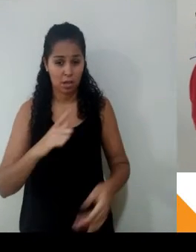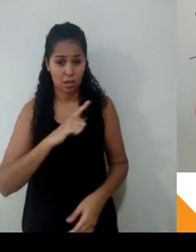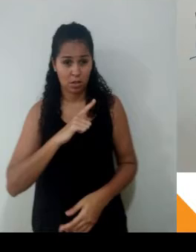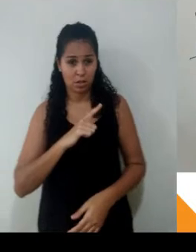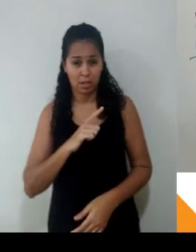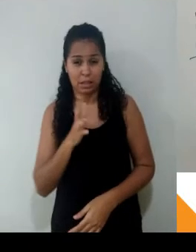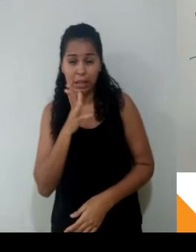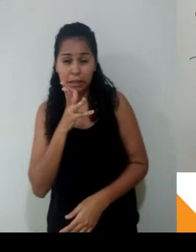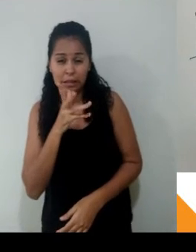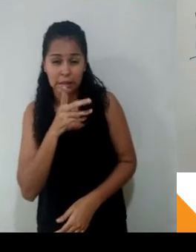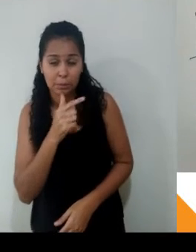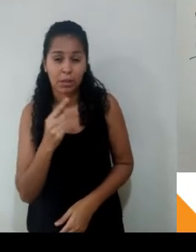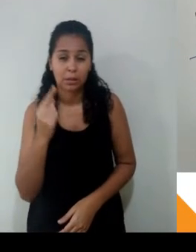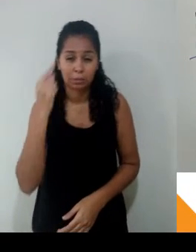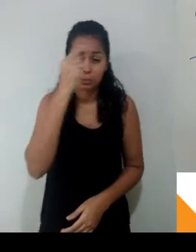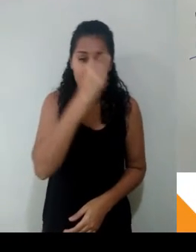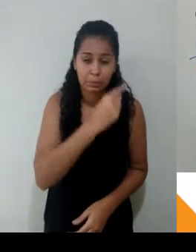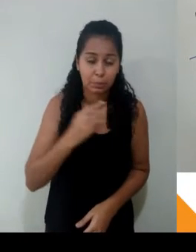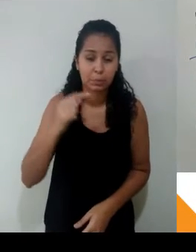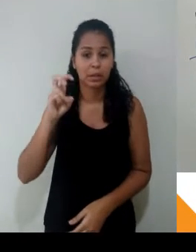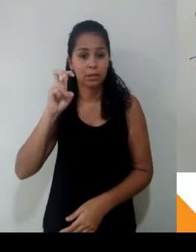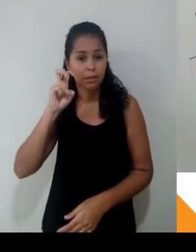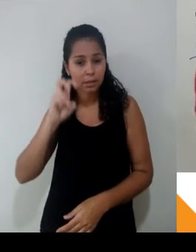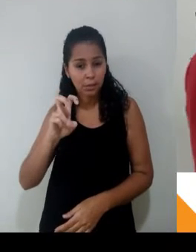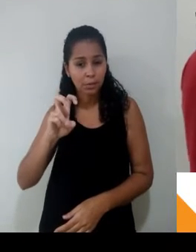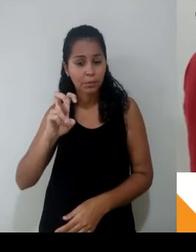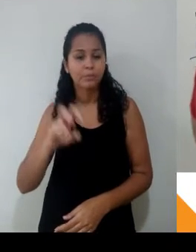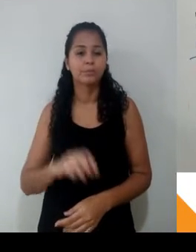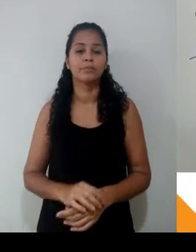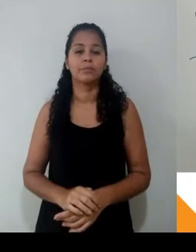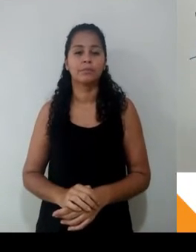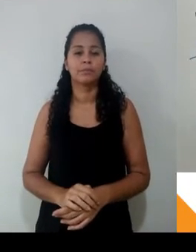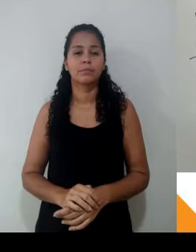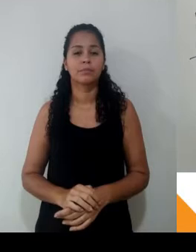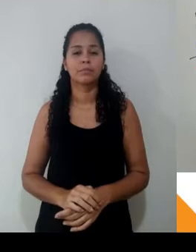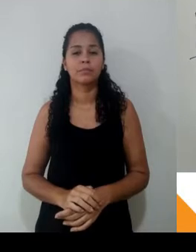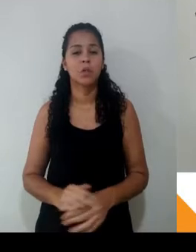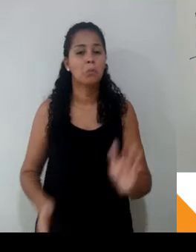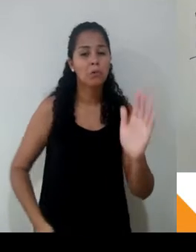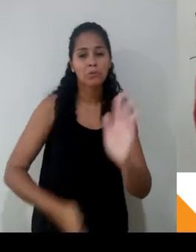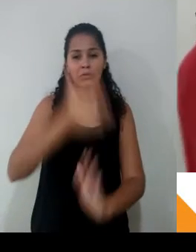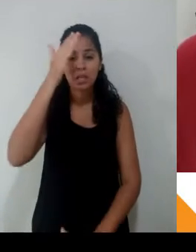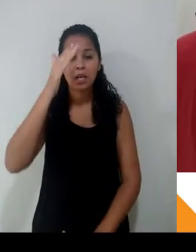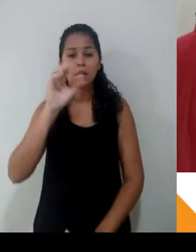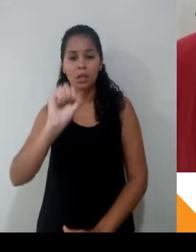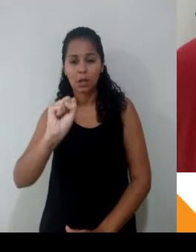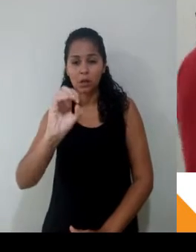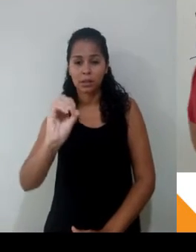numa viagem a 80 km por hora, que é a nossa unidade de velocidade, 80 km por hora. Se fosse a